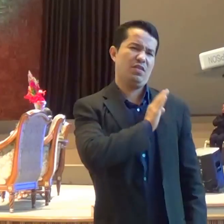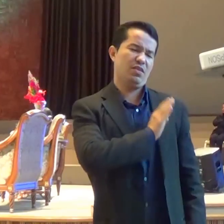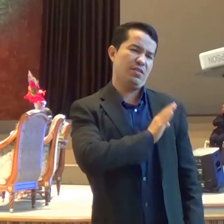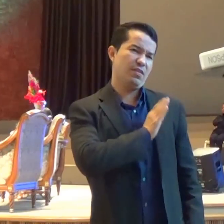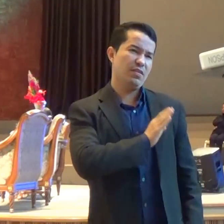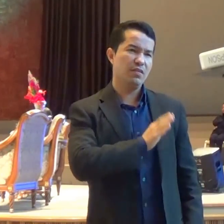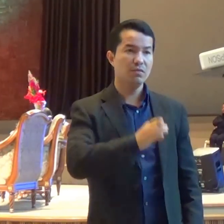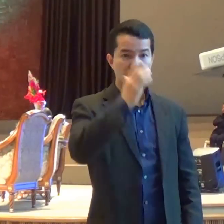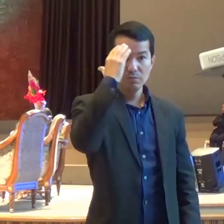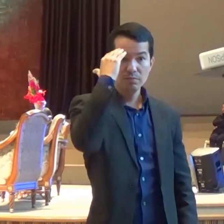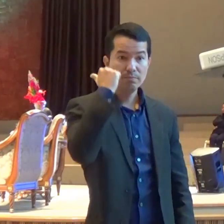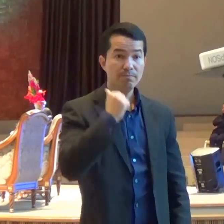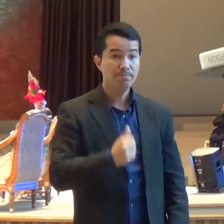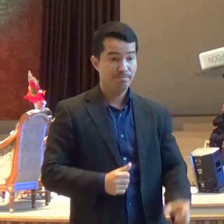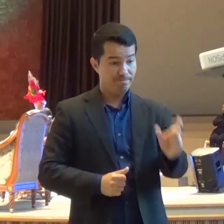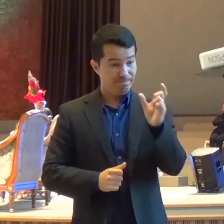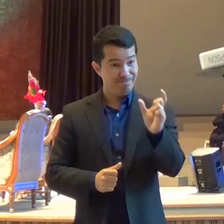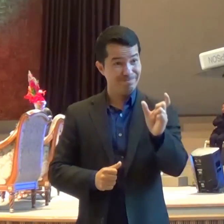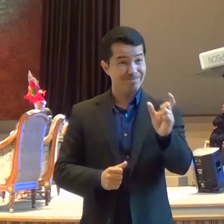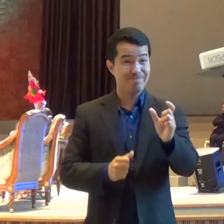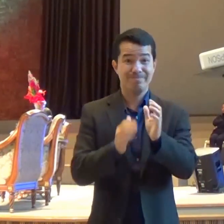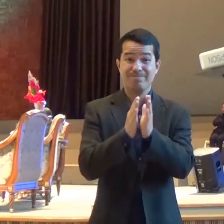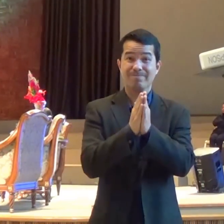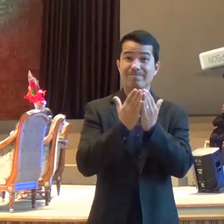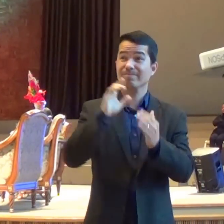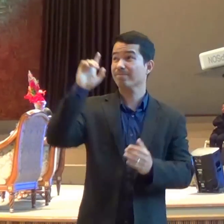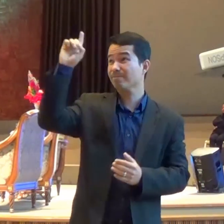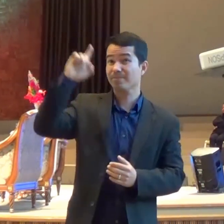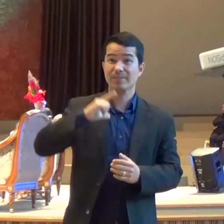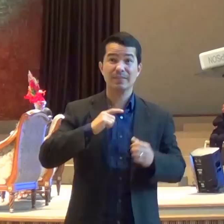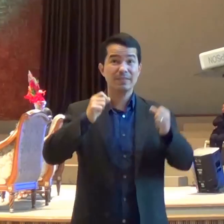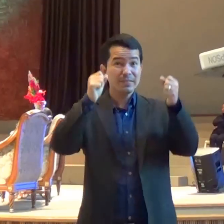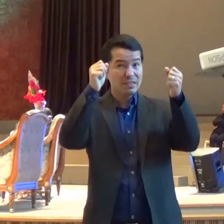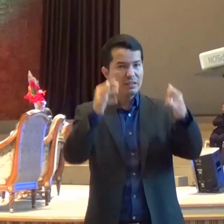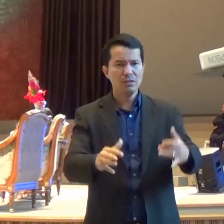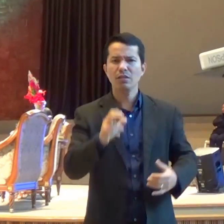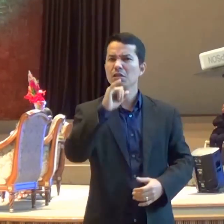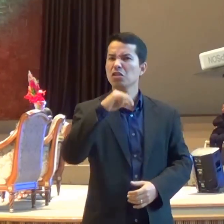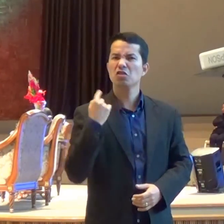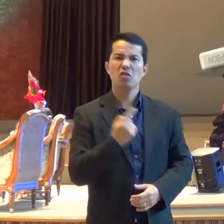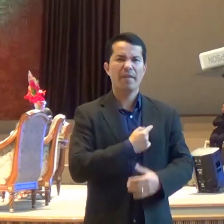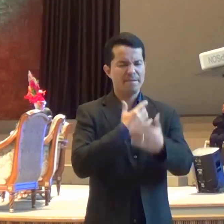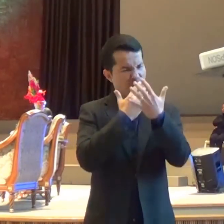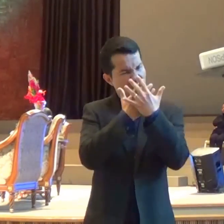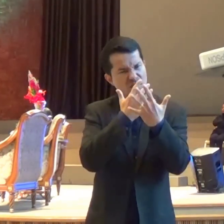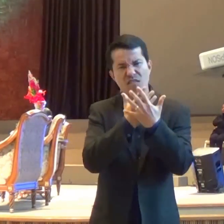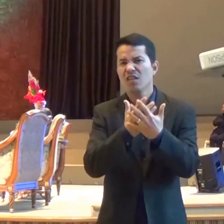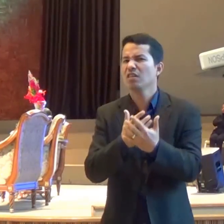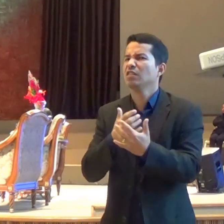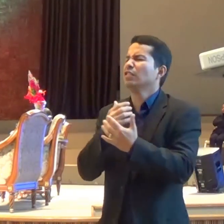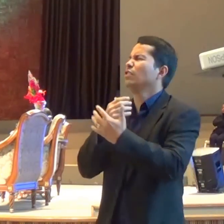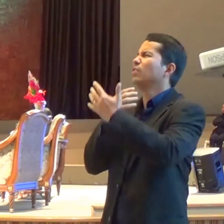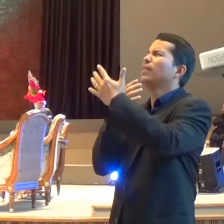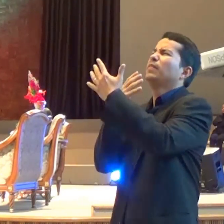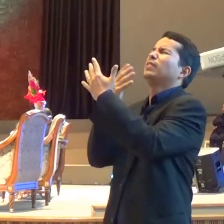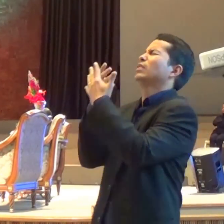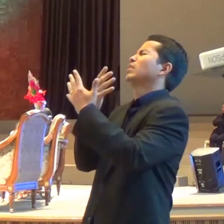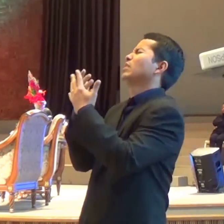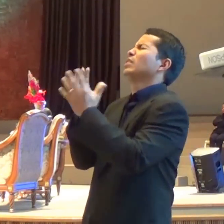Confessarmos Os nossos pecados O Senhor é fiel E justo Para nos perdoar Os pecados E nos purificar De